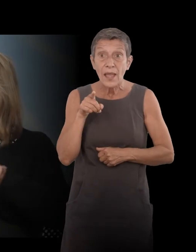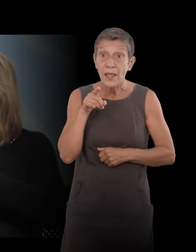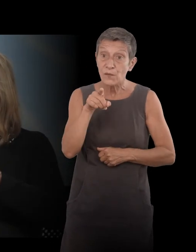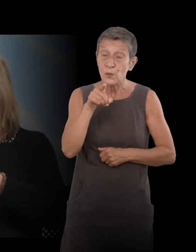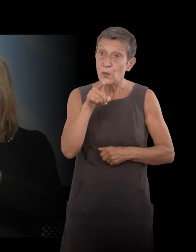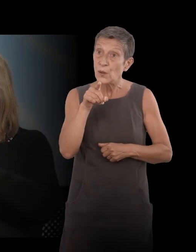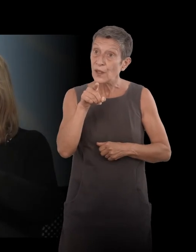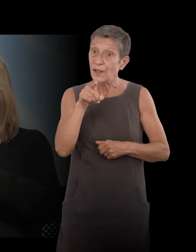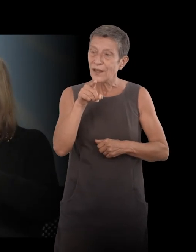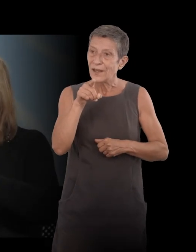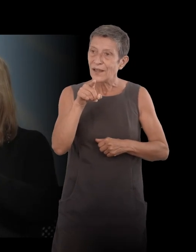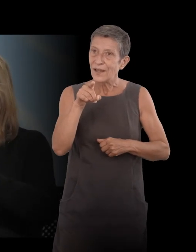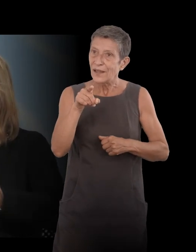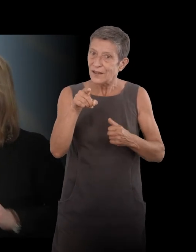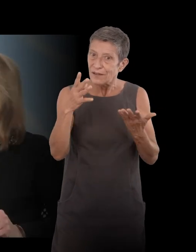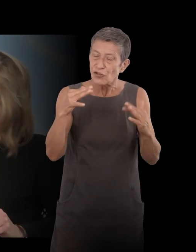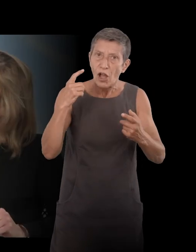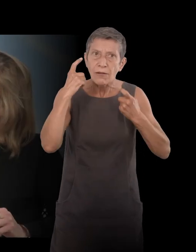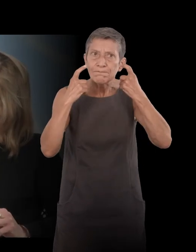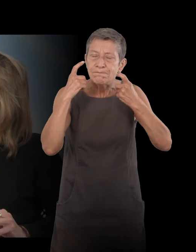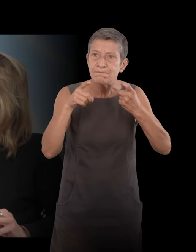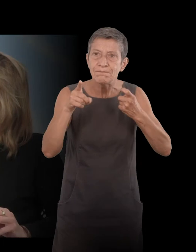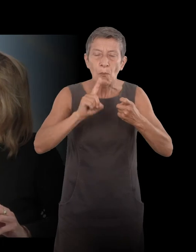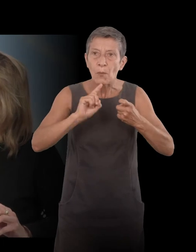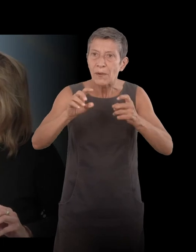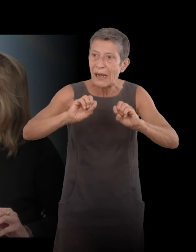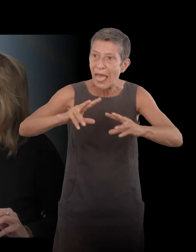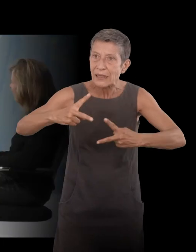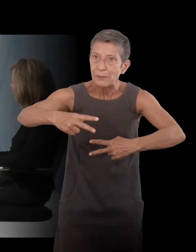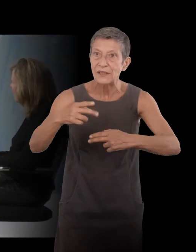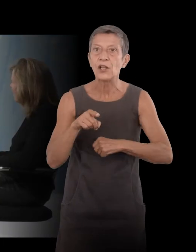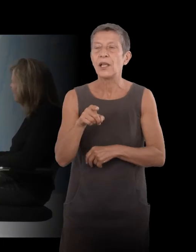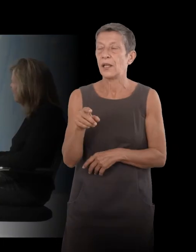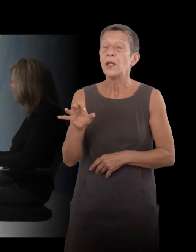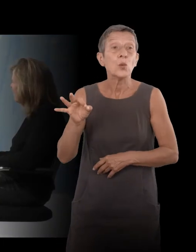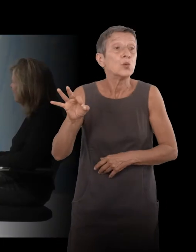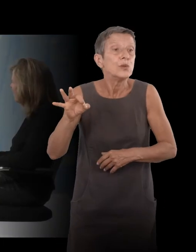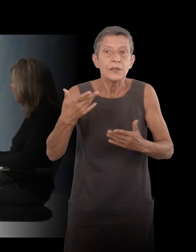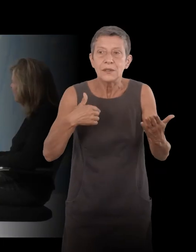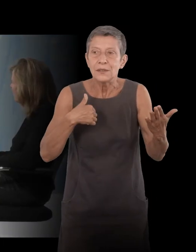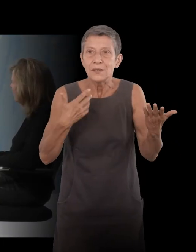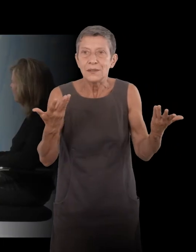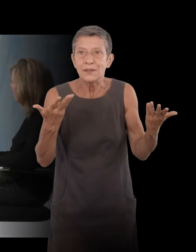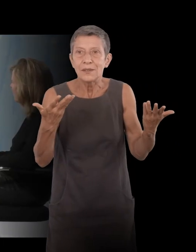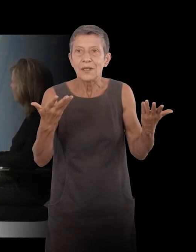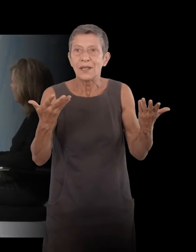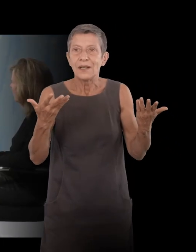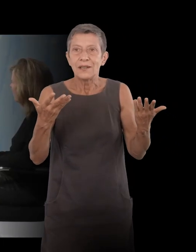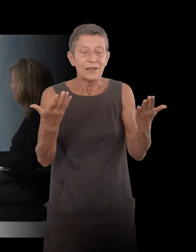à laisser ces passages... Oui, Non, mais j'ai entendu des chapitres entiers. Moi, ça me convenait bien,